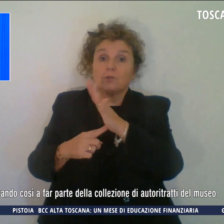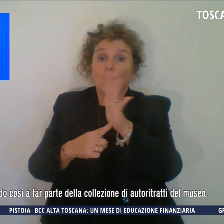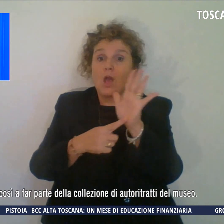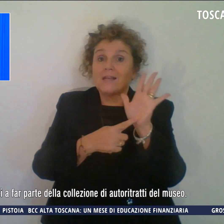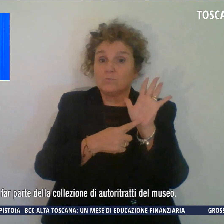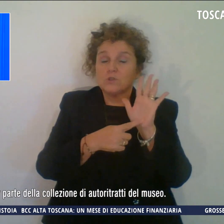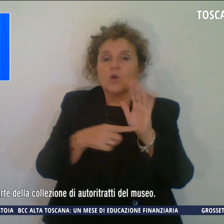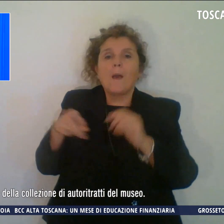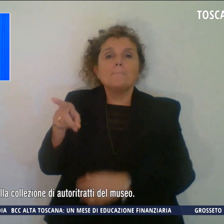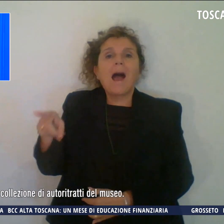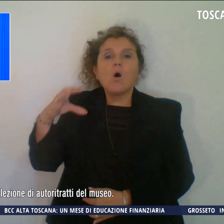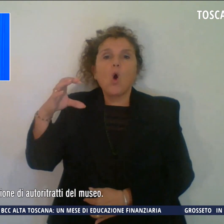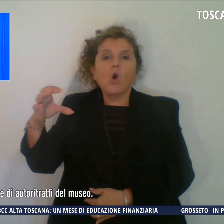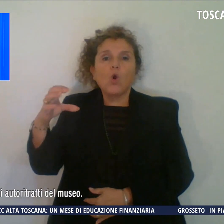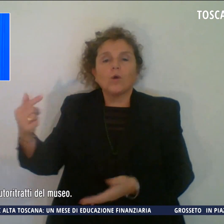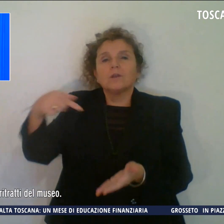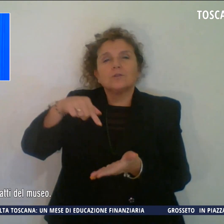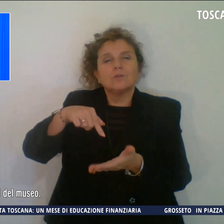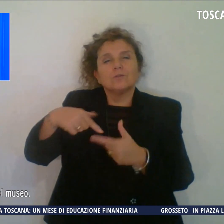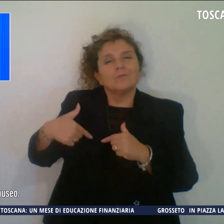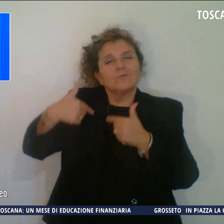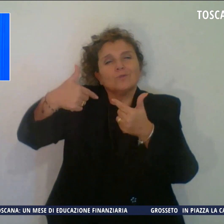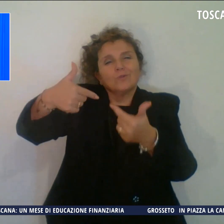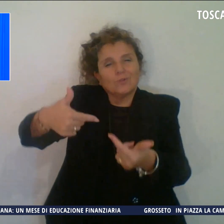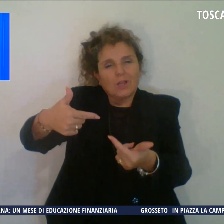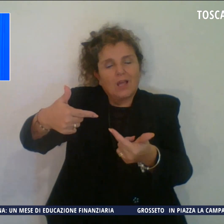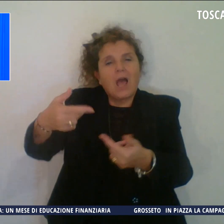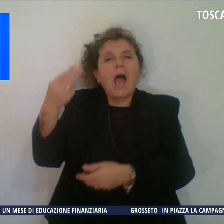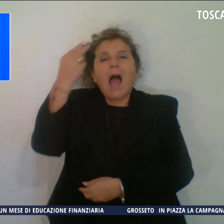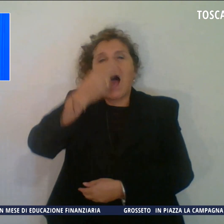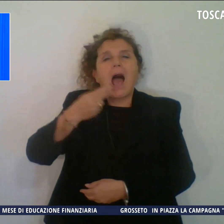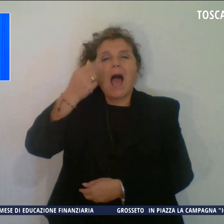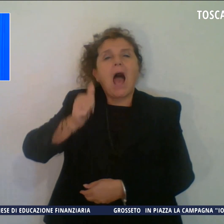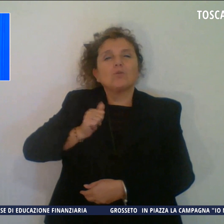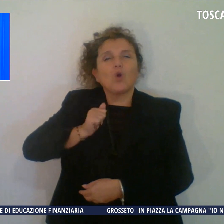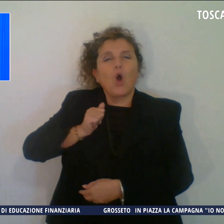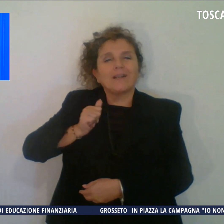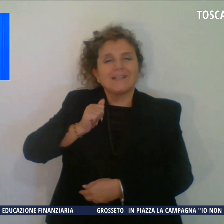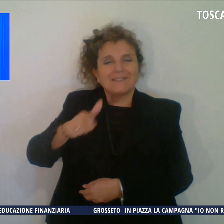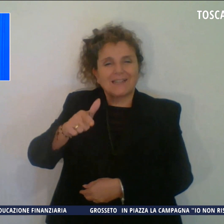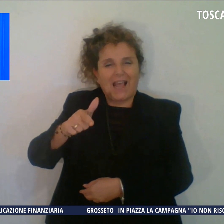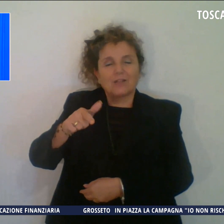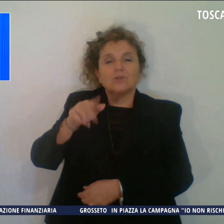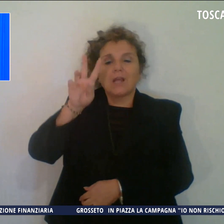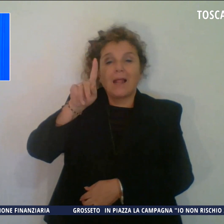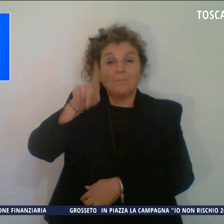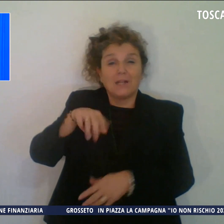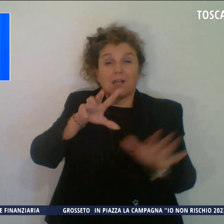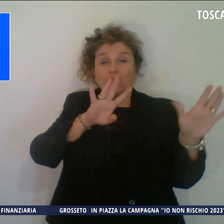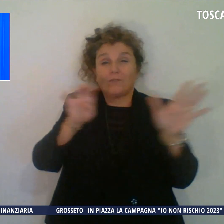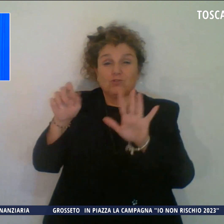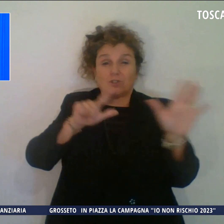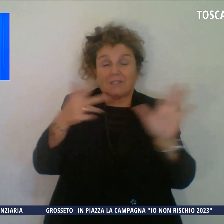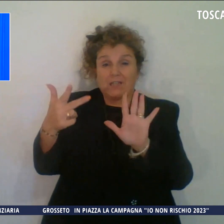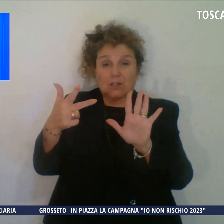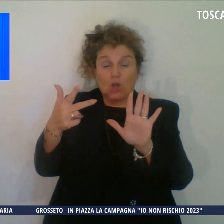Conte donerà al museo l'autoritratto di un pirla del 1978, entrando a far